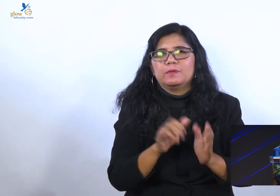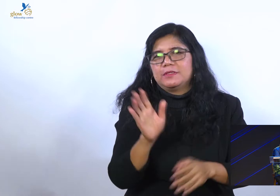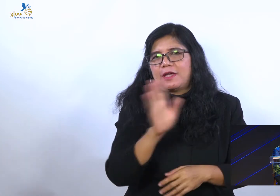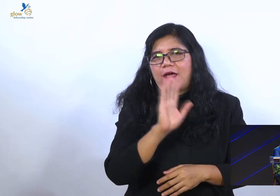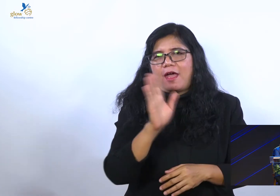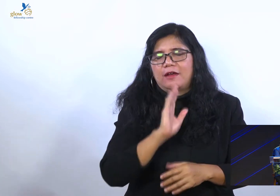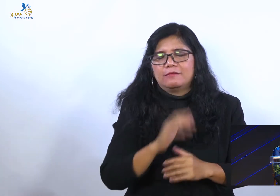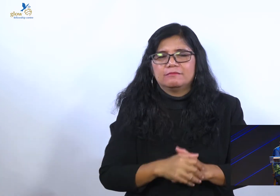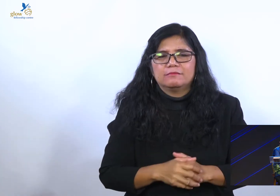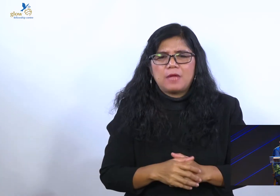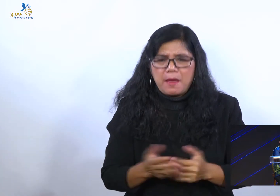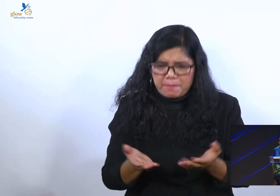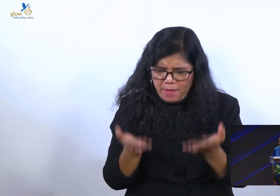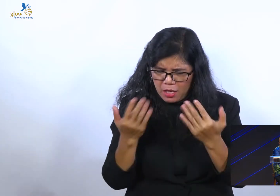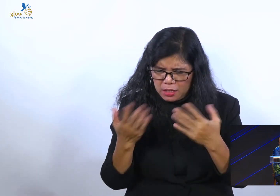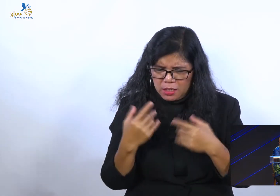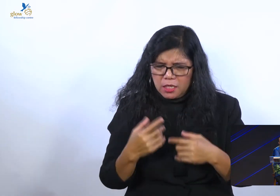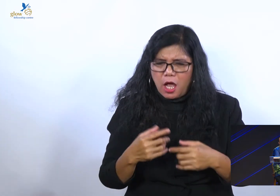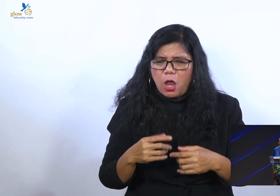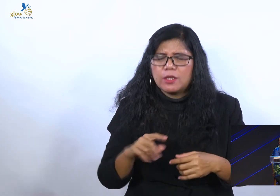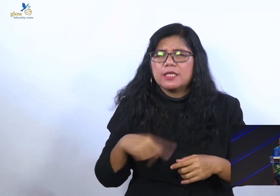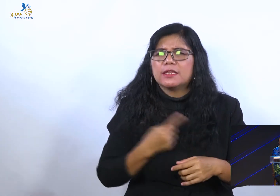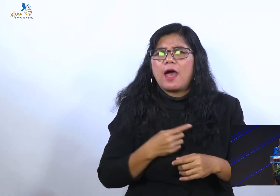Kalau kau menyebut diri apologet.